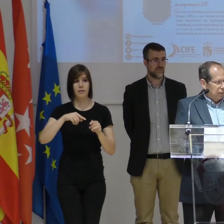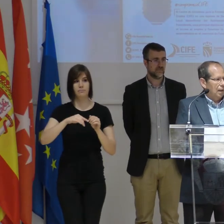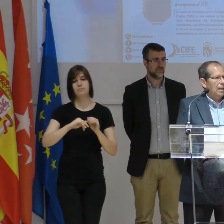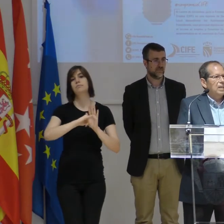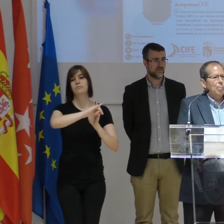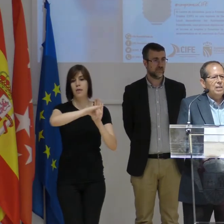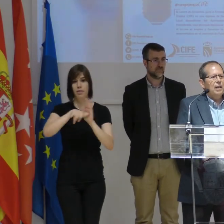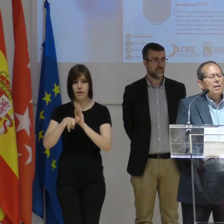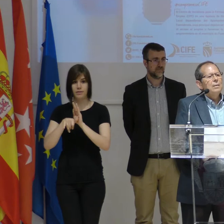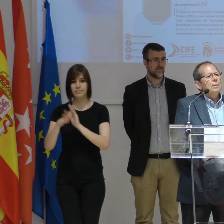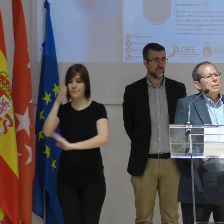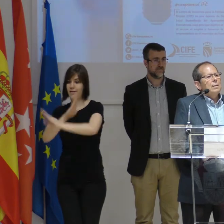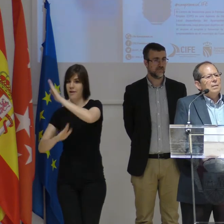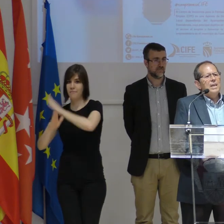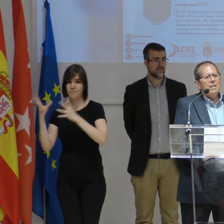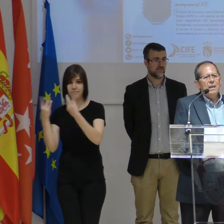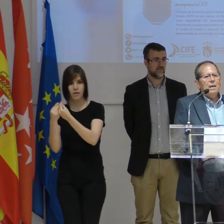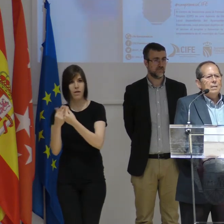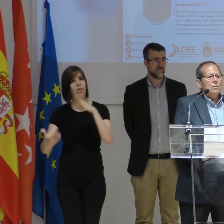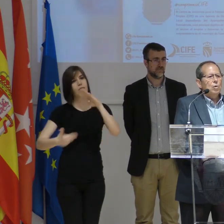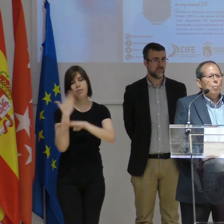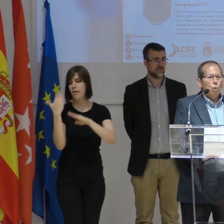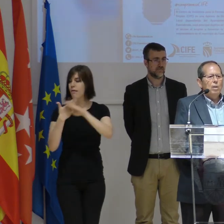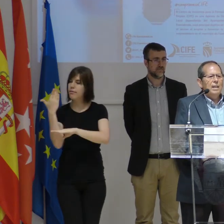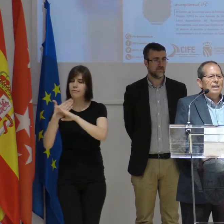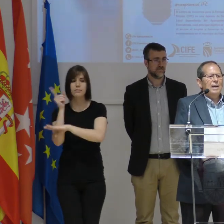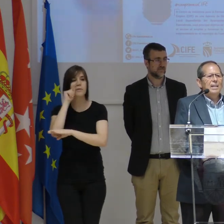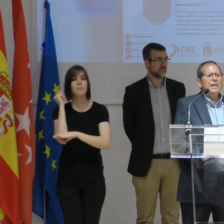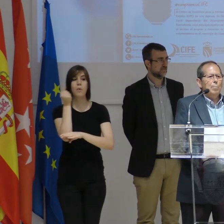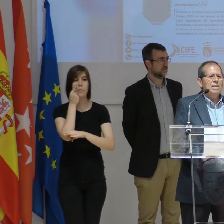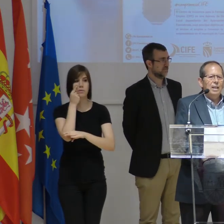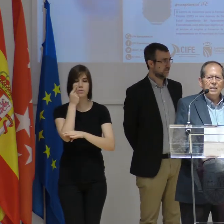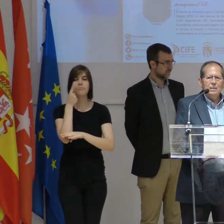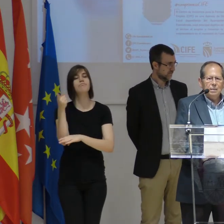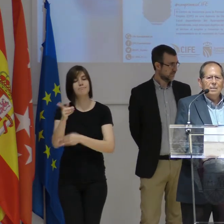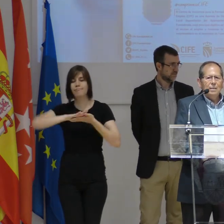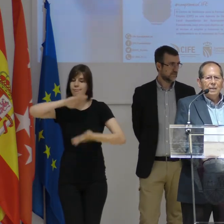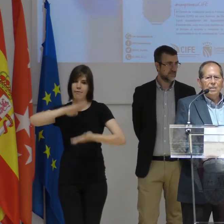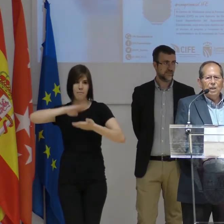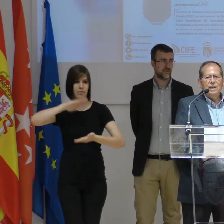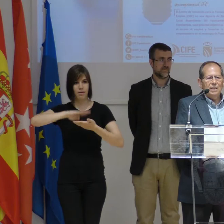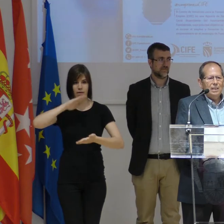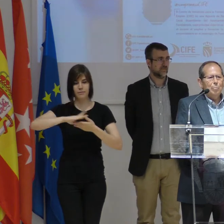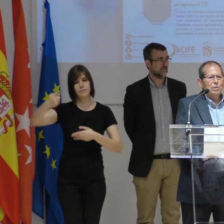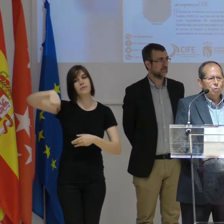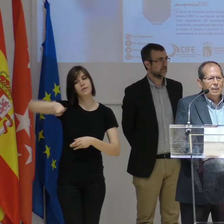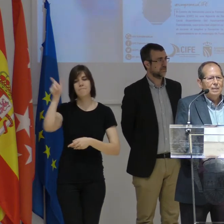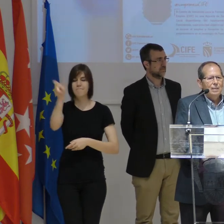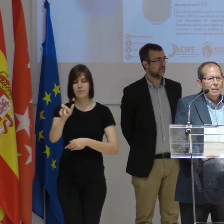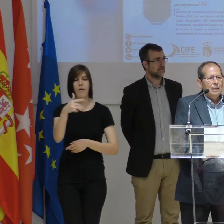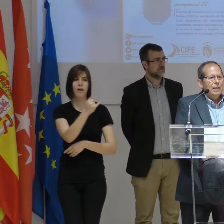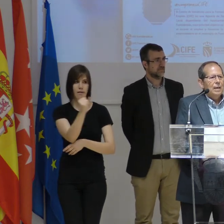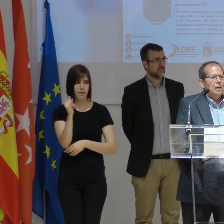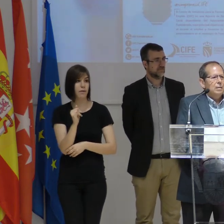a la discapacidad, día a día, nos damos cuenta de las grandes capacidades que tienen estas personas.